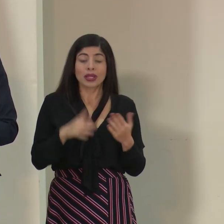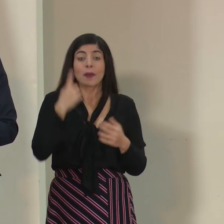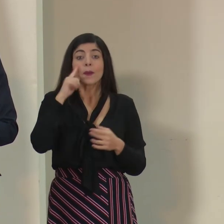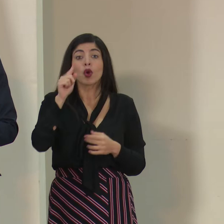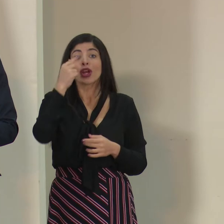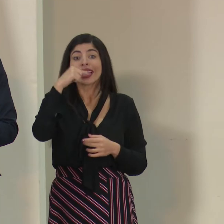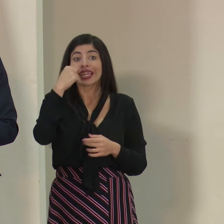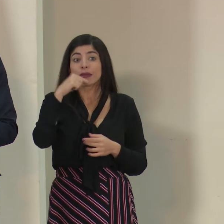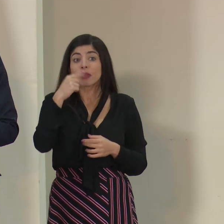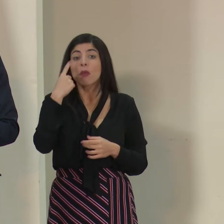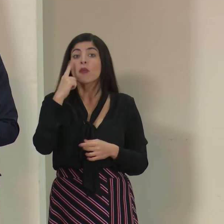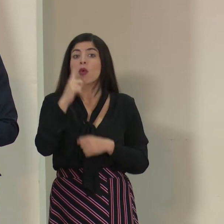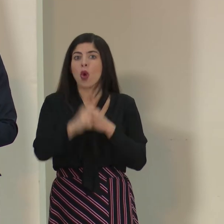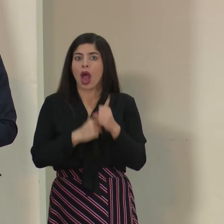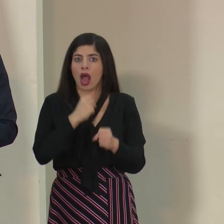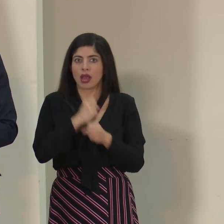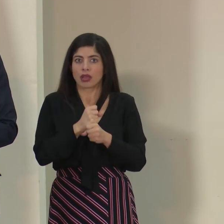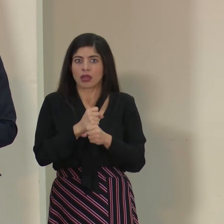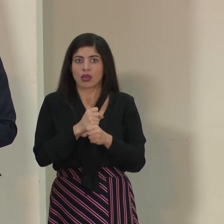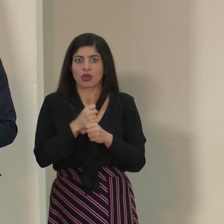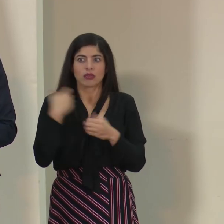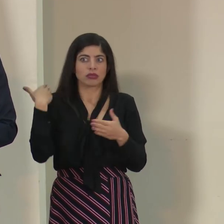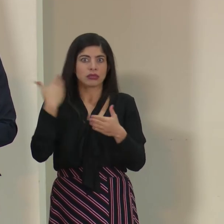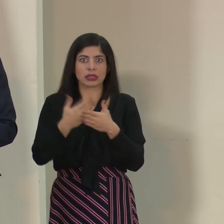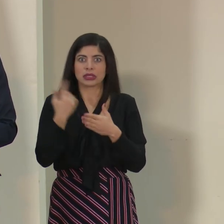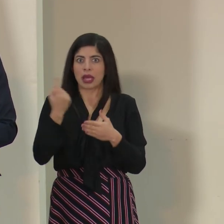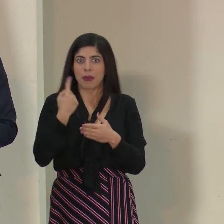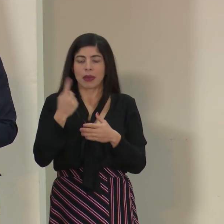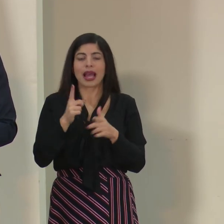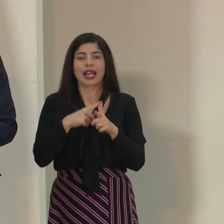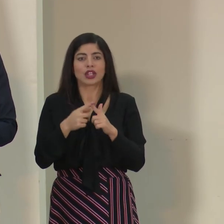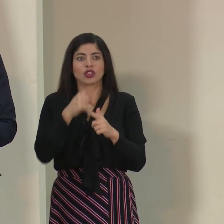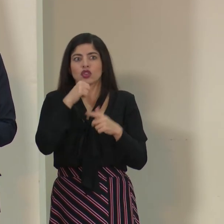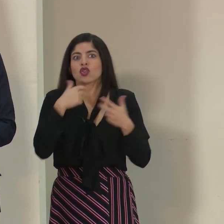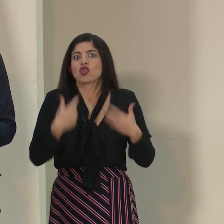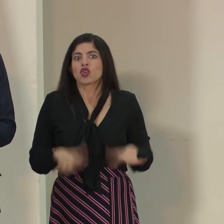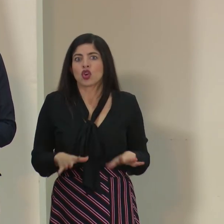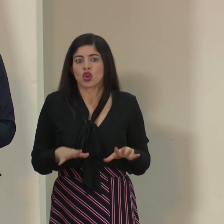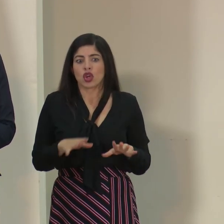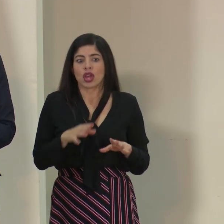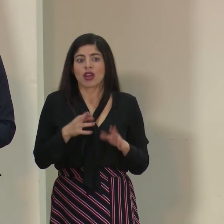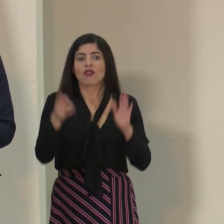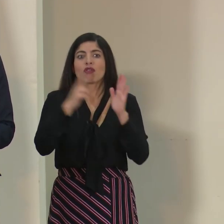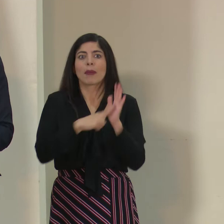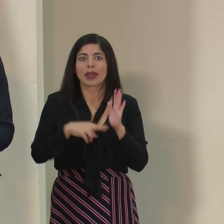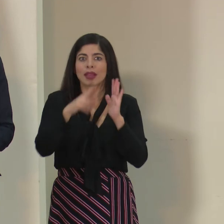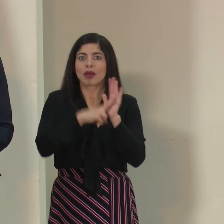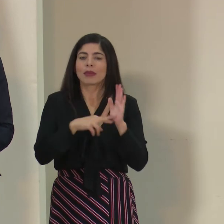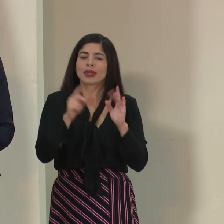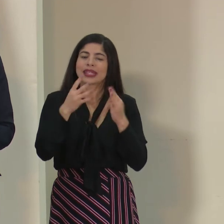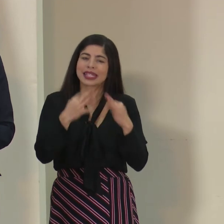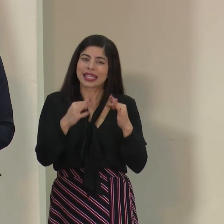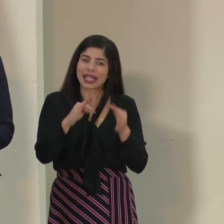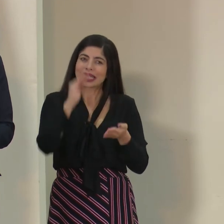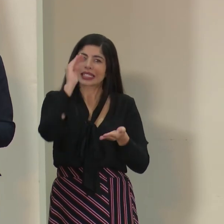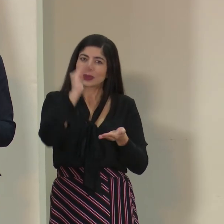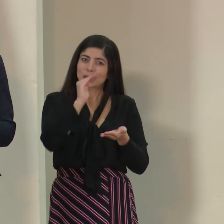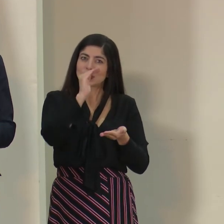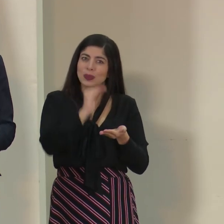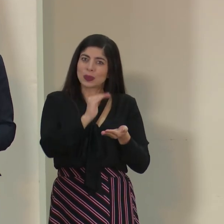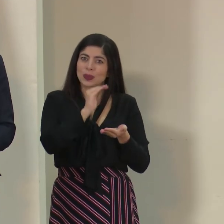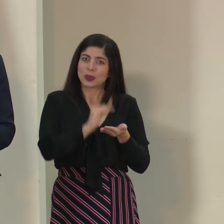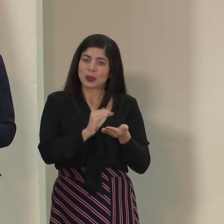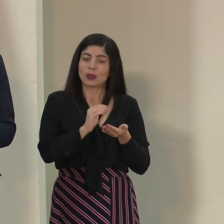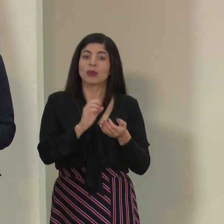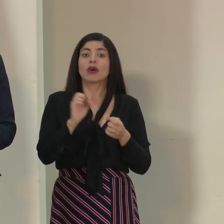influenza al año y no queremos que esa cifra siga repitiendo, más bien tratar de bajarla y ocupamos